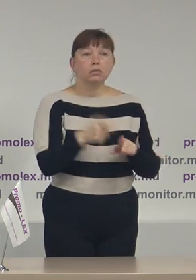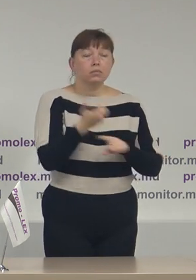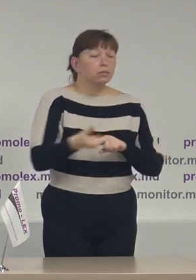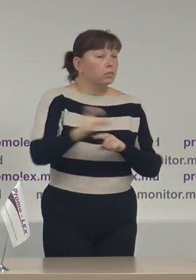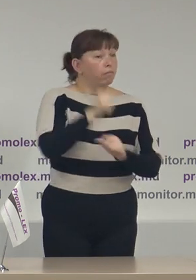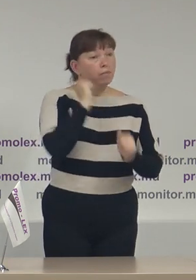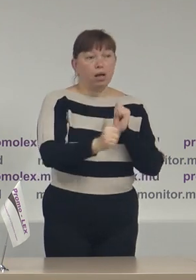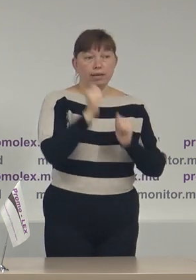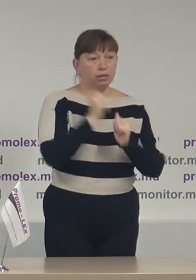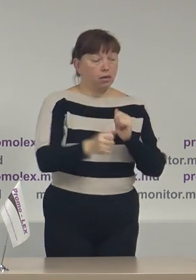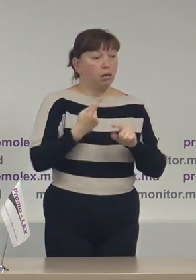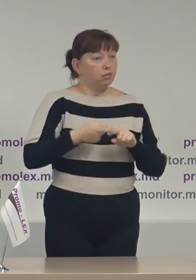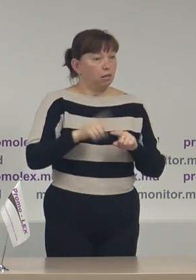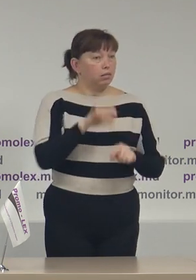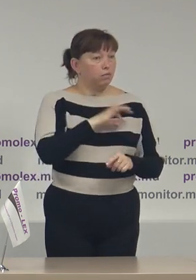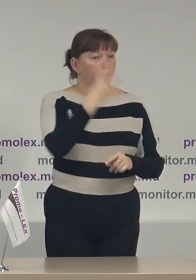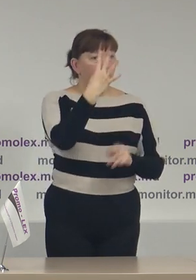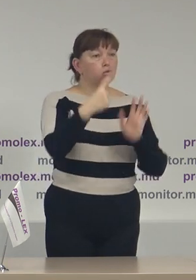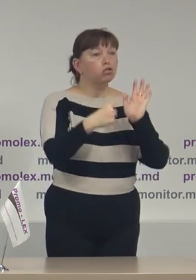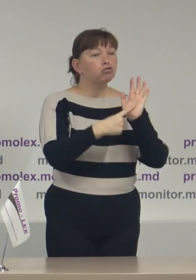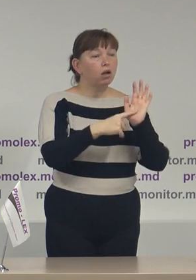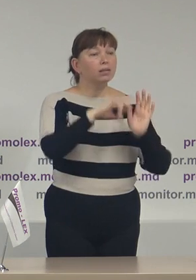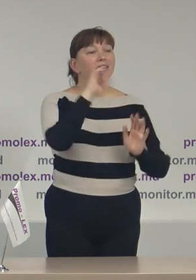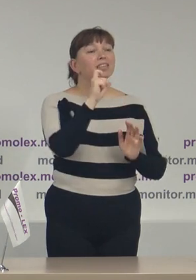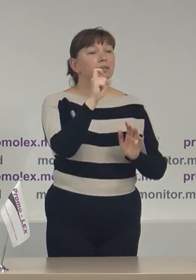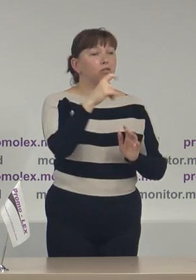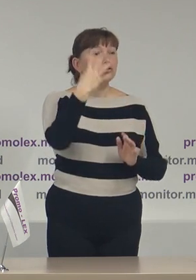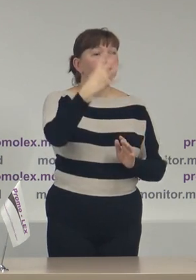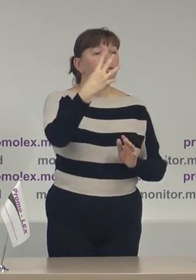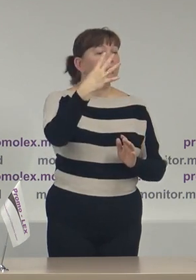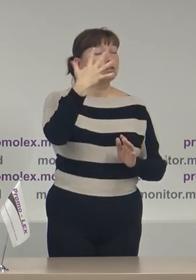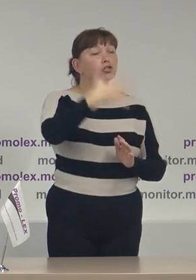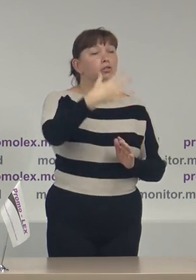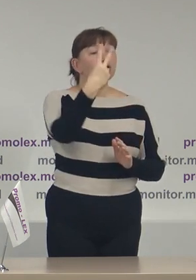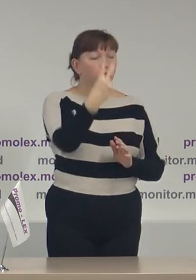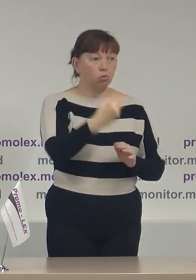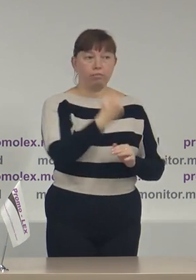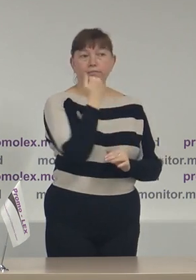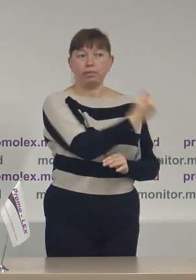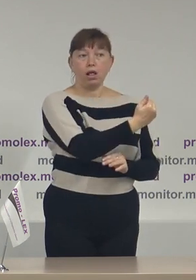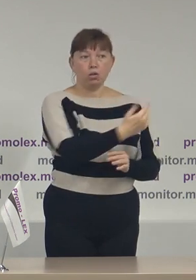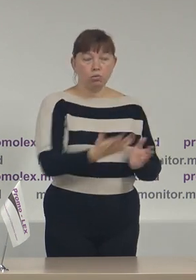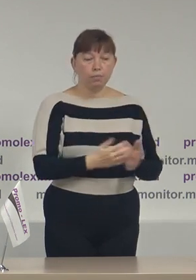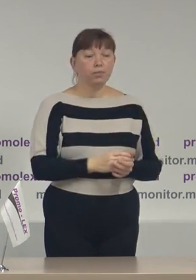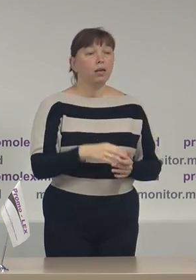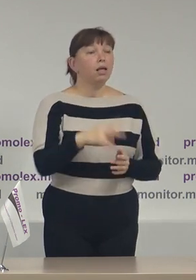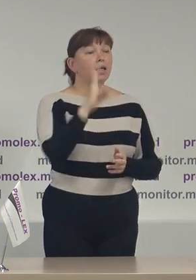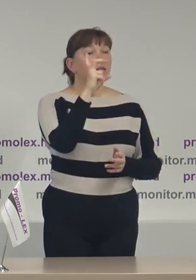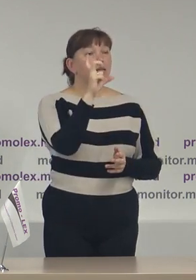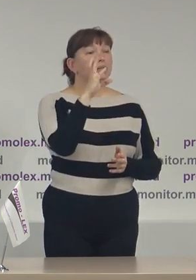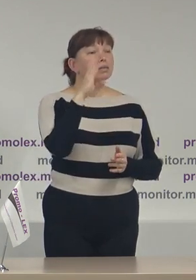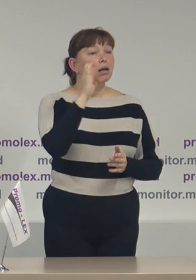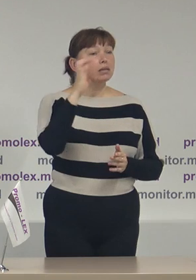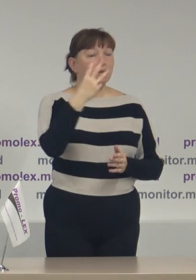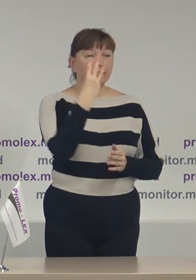de aceste instrumente, 46 din 52 situații se referă la dumnealui, domnul Andrei Anăstasie